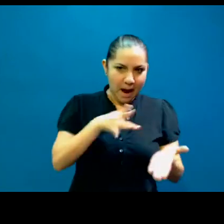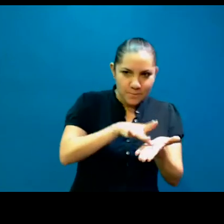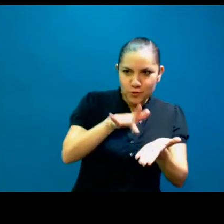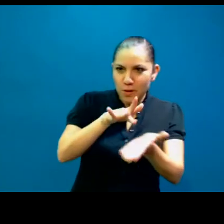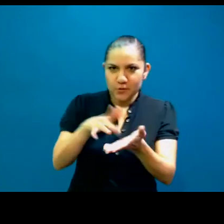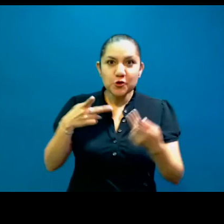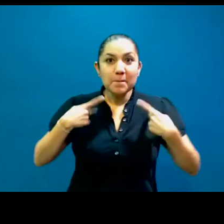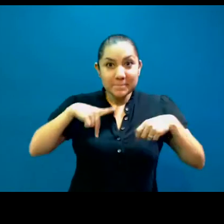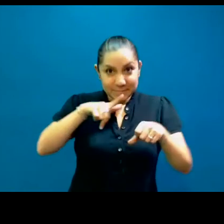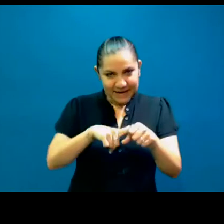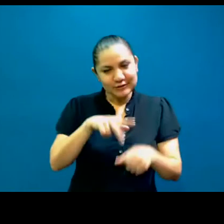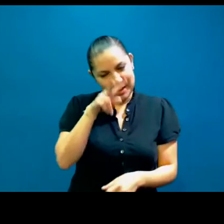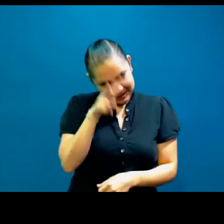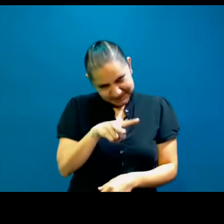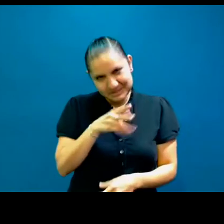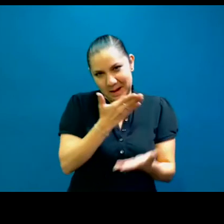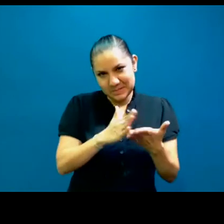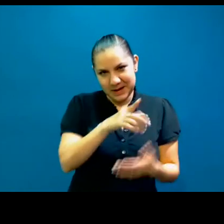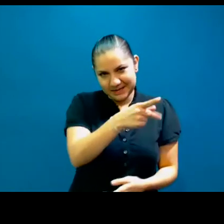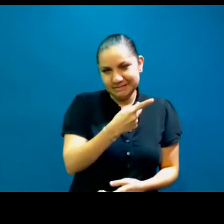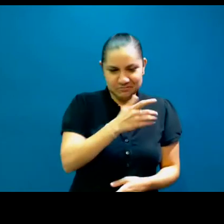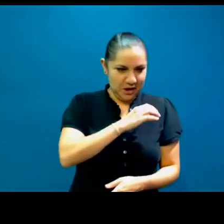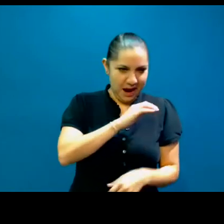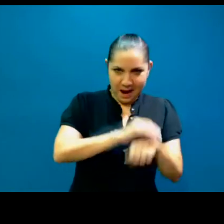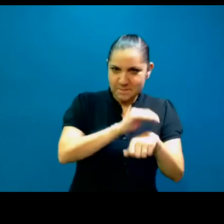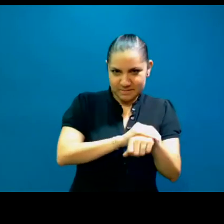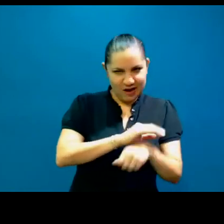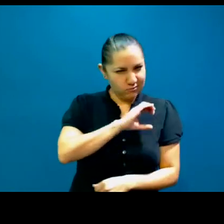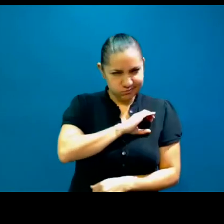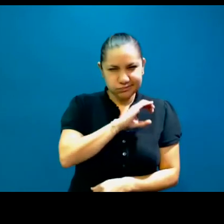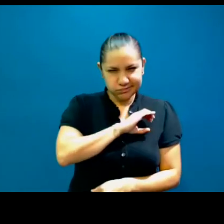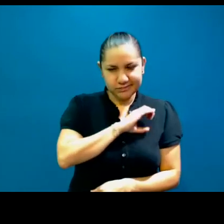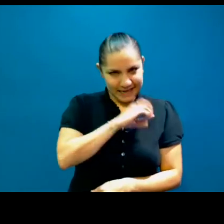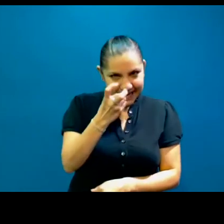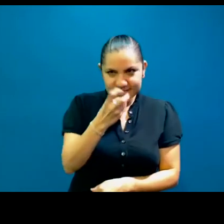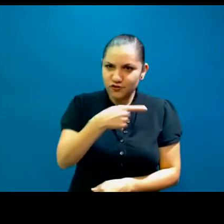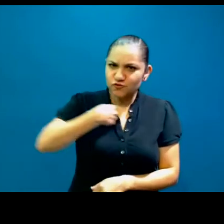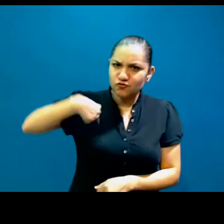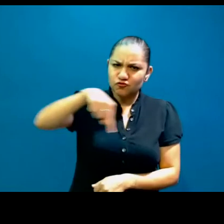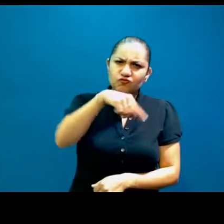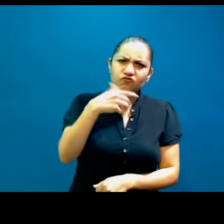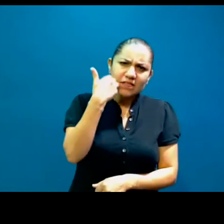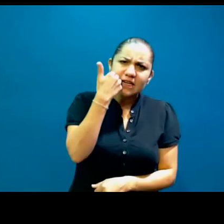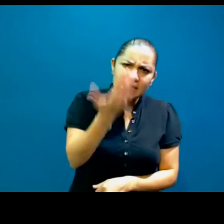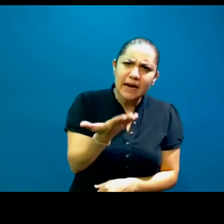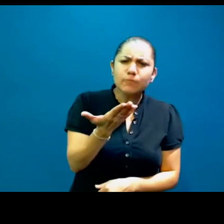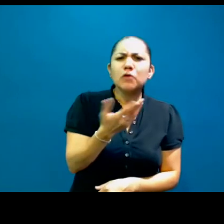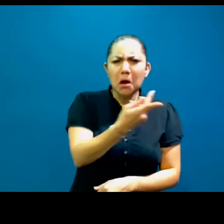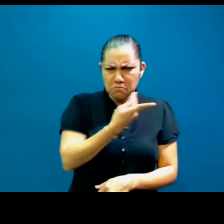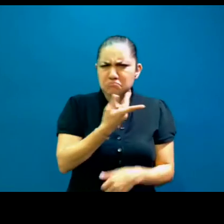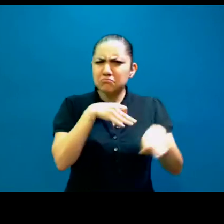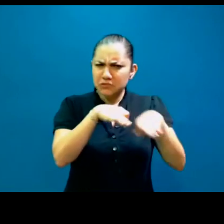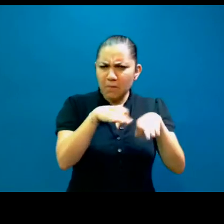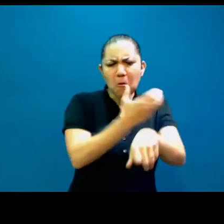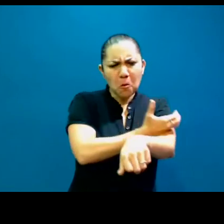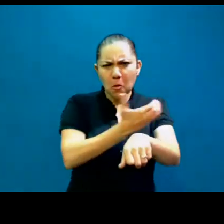son muy buenos amigos, muy queridos. Este, que eso es lo que queremos, ¿no? Que fomentemos que sí somos colegas, pero también podemos ser